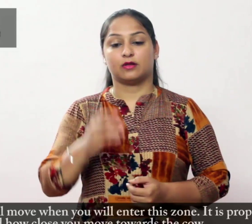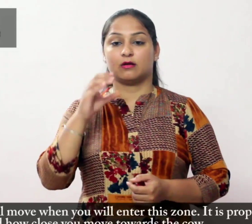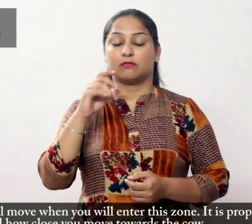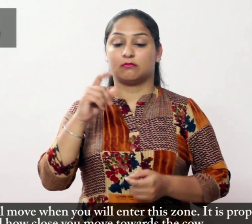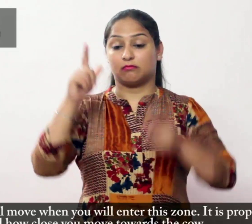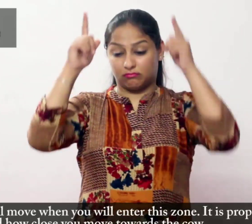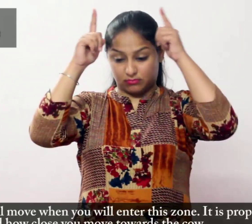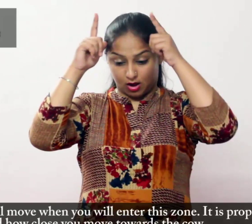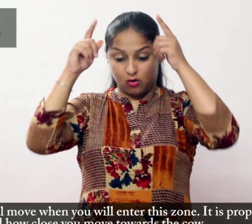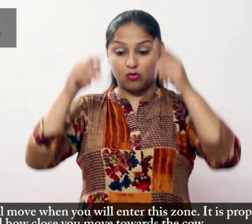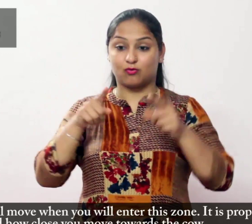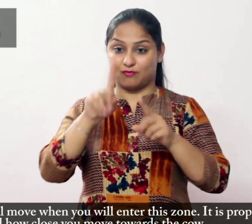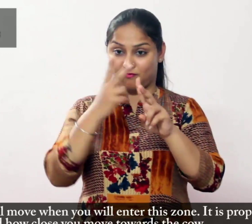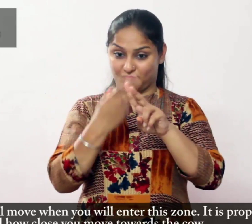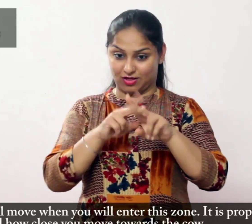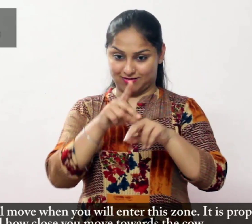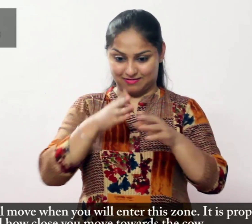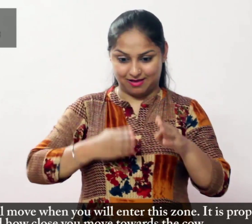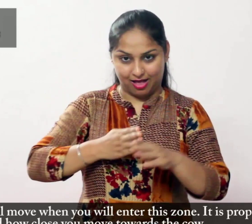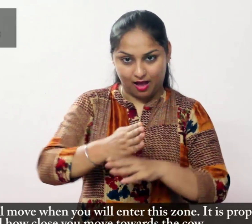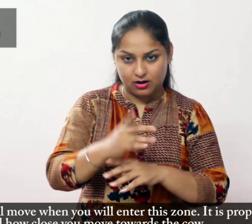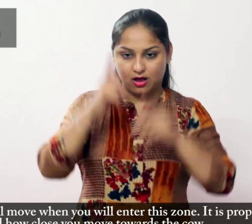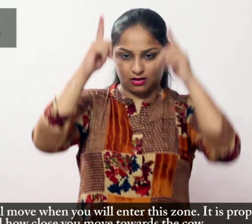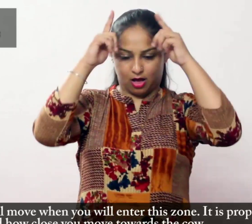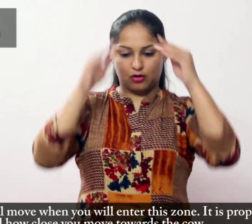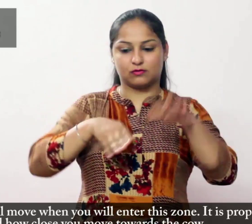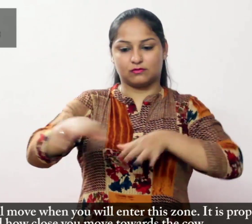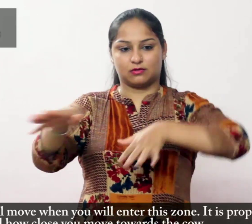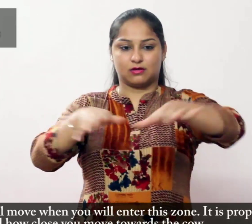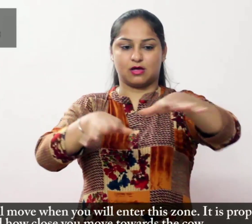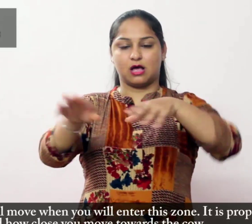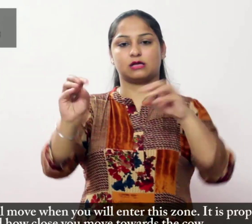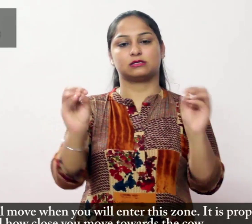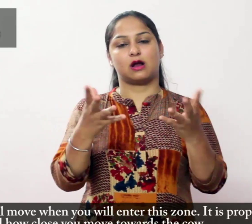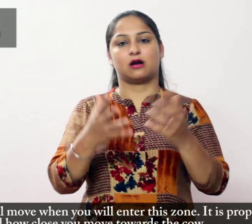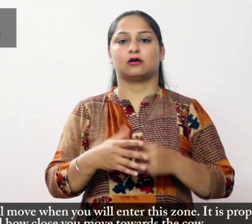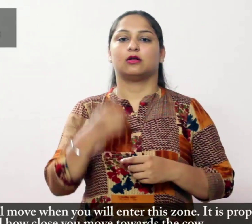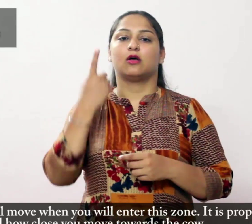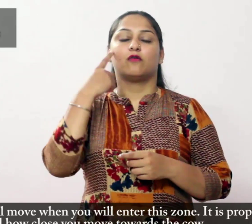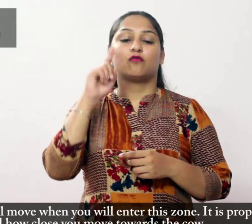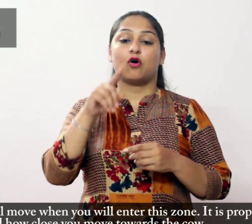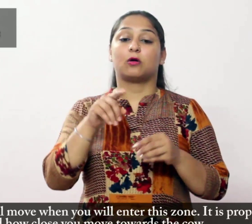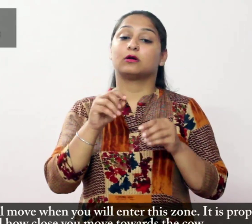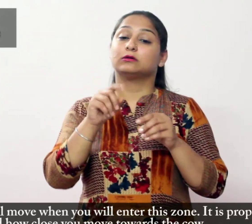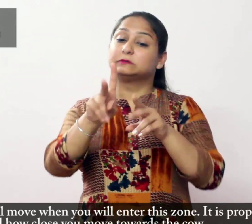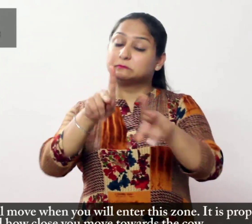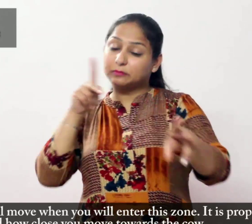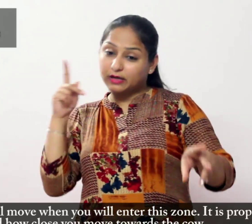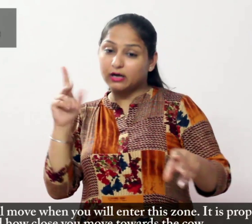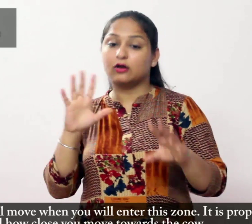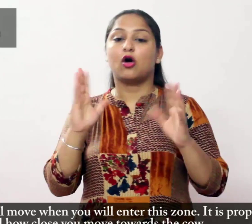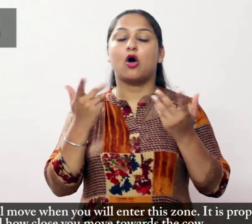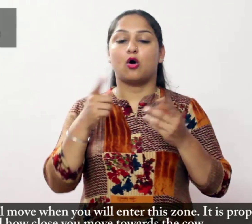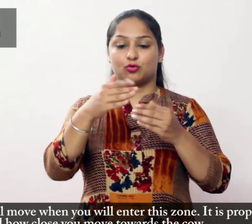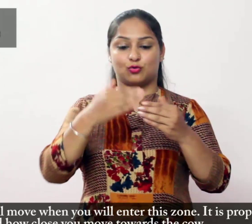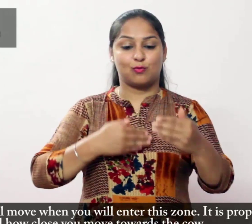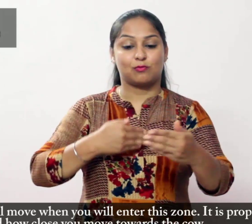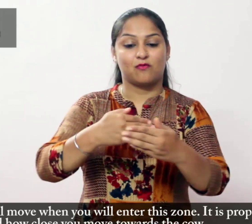जब आप इस शेत्र में प्रवेश करेंगे तब गाय हिलेगी यह गति के लिए अनुपातिक है और आप